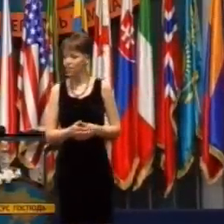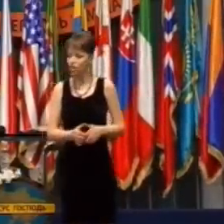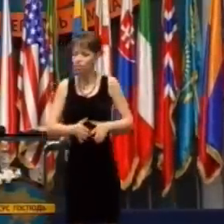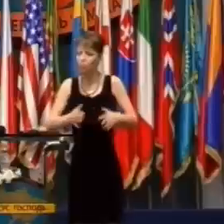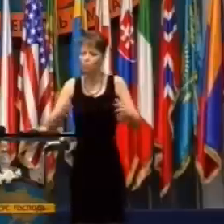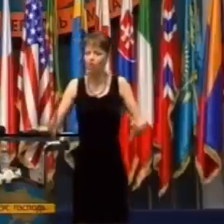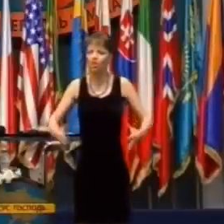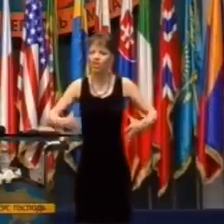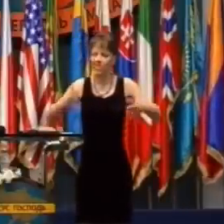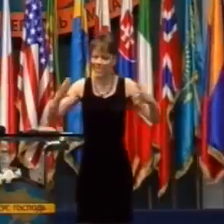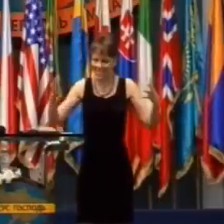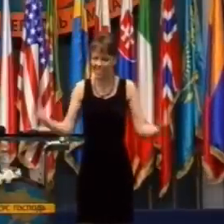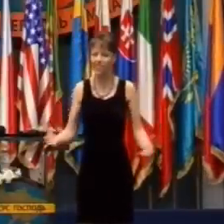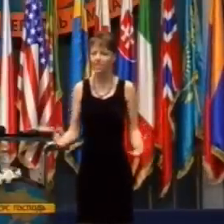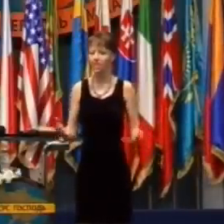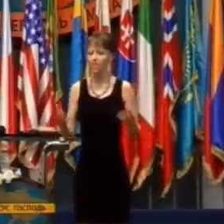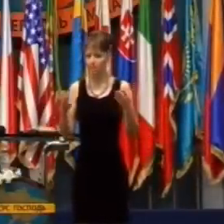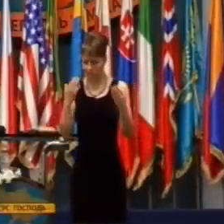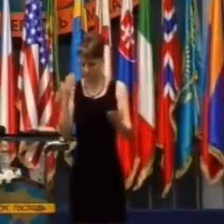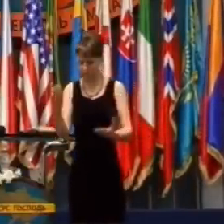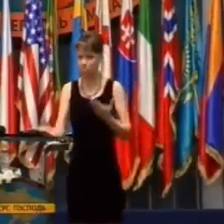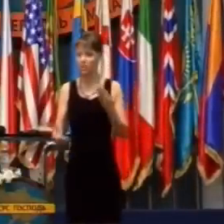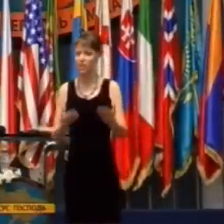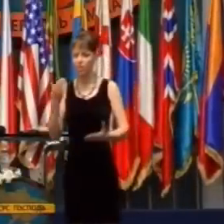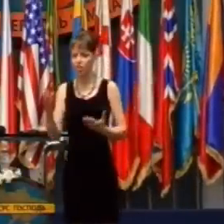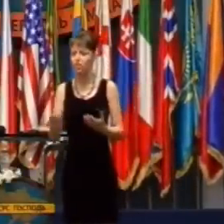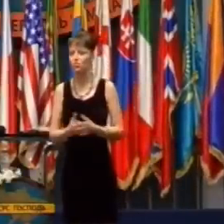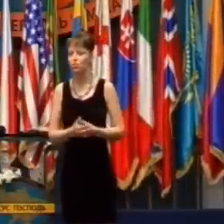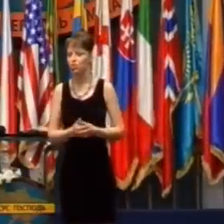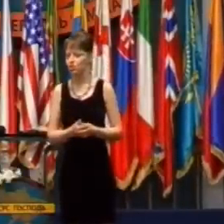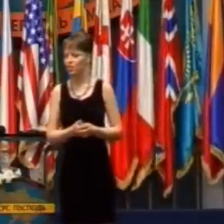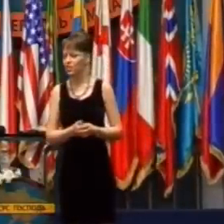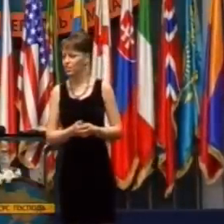Čím zväčšou mocou pôsobíte,